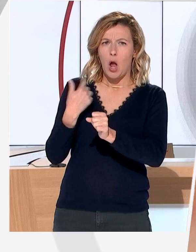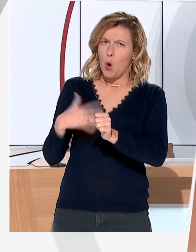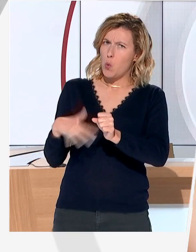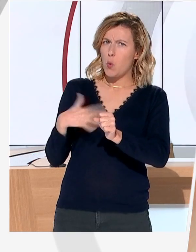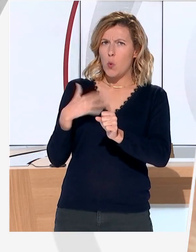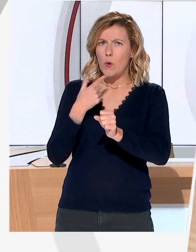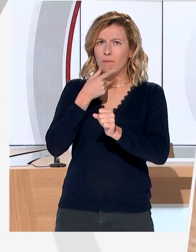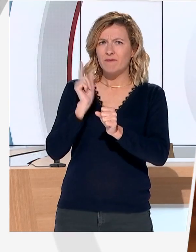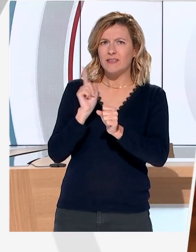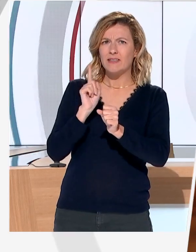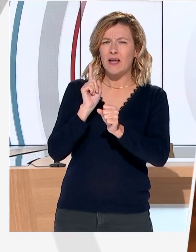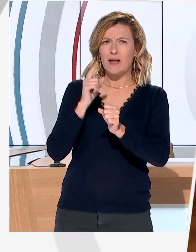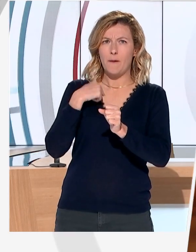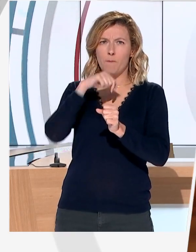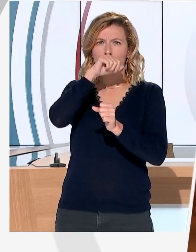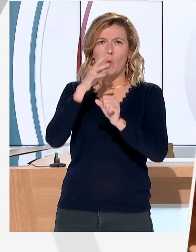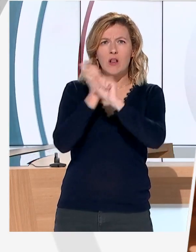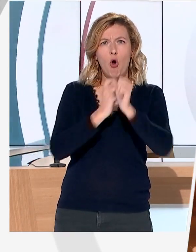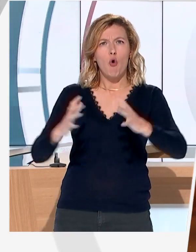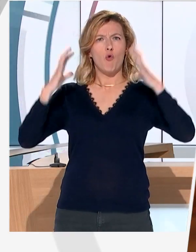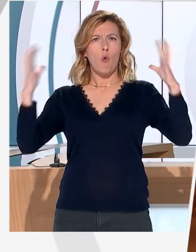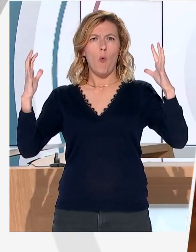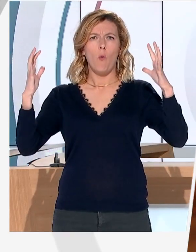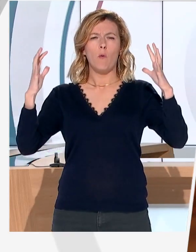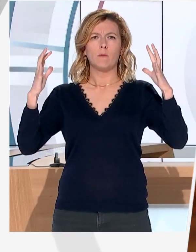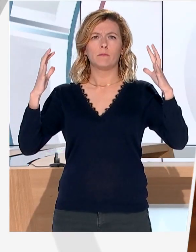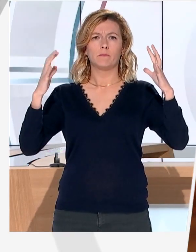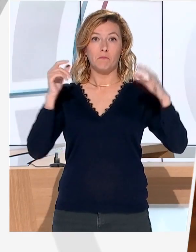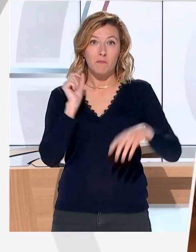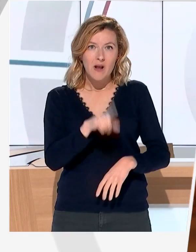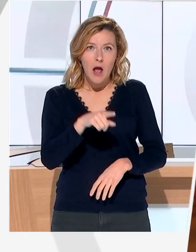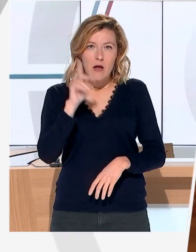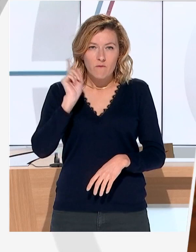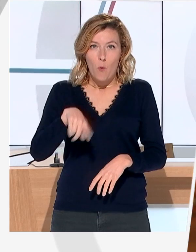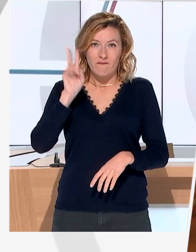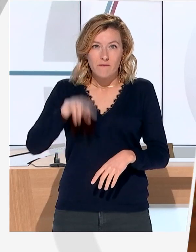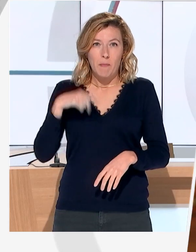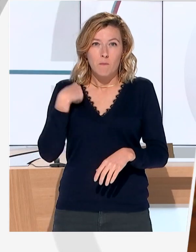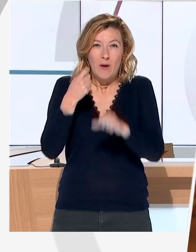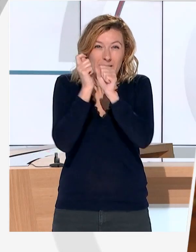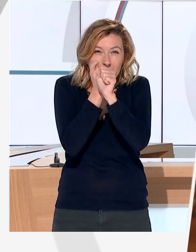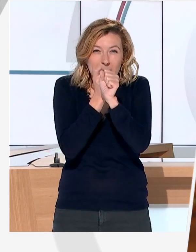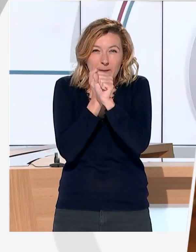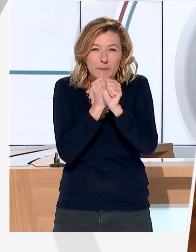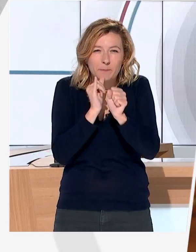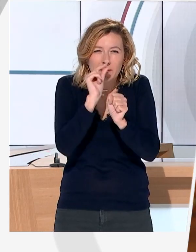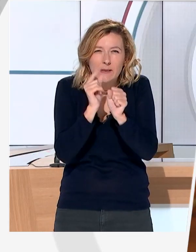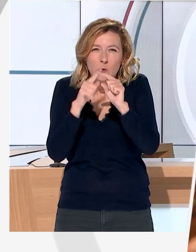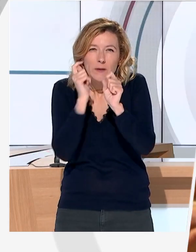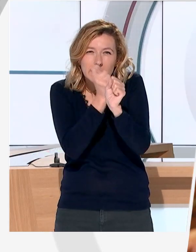J'aime plutôt faire des choses un peu plus grandes. Et là, il fallait que vraiment j'aie un geste très miniaturisé puisque